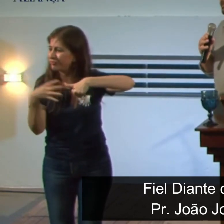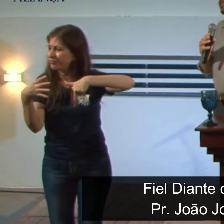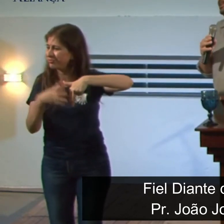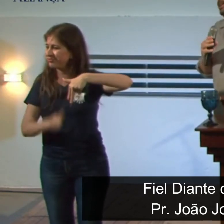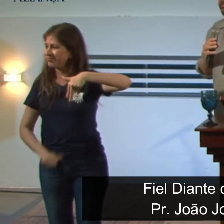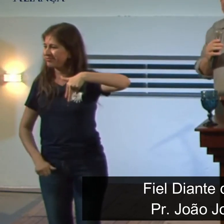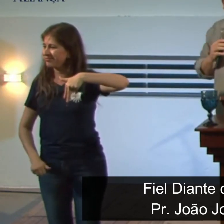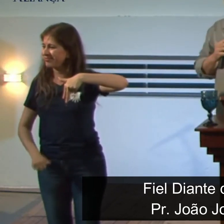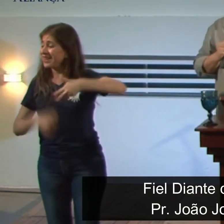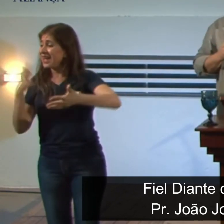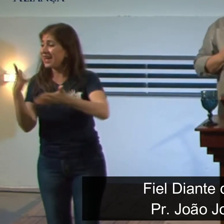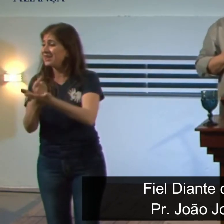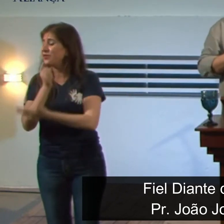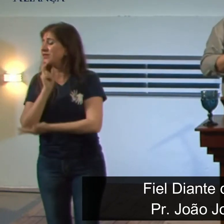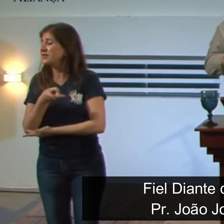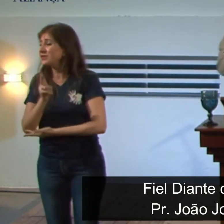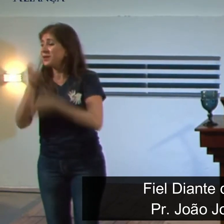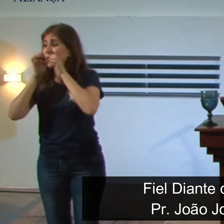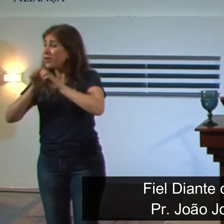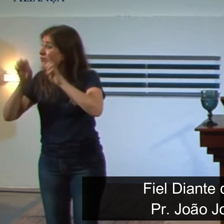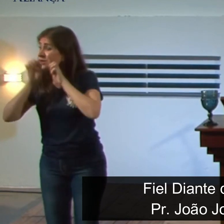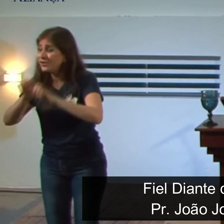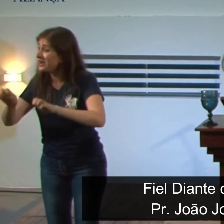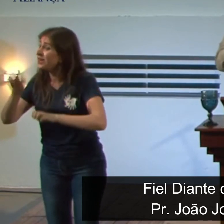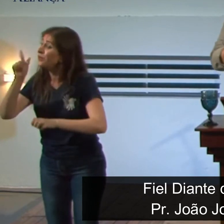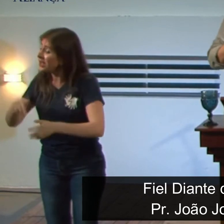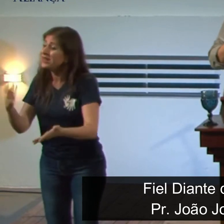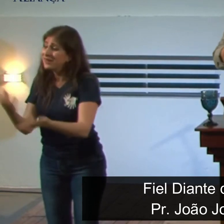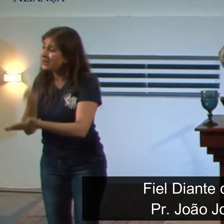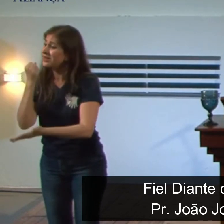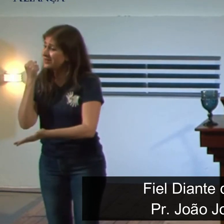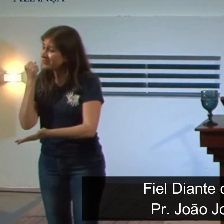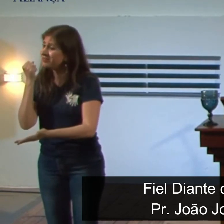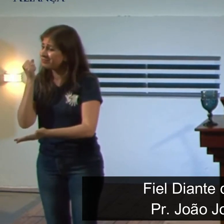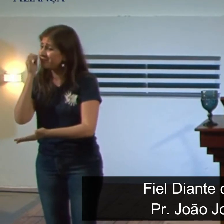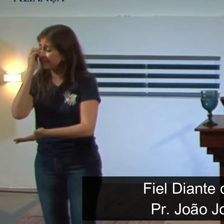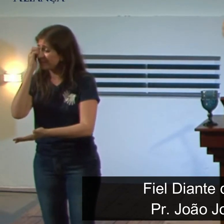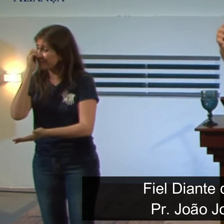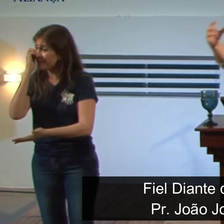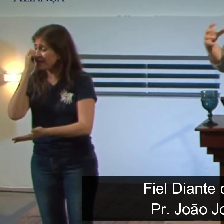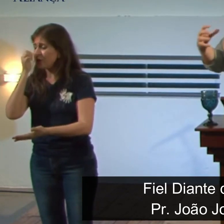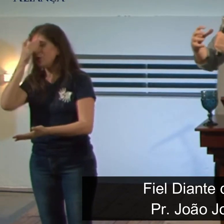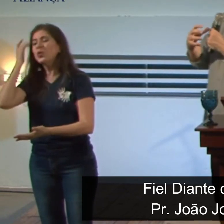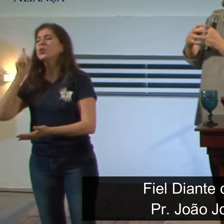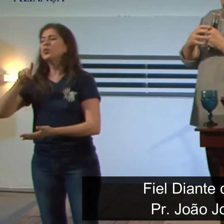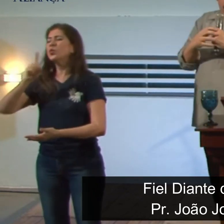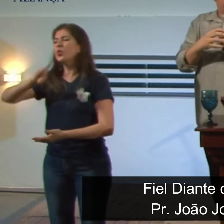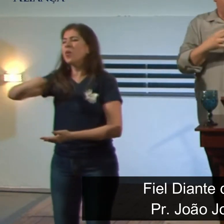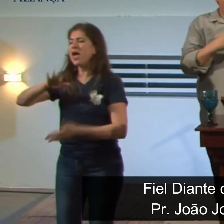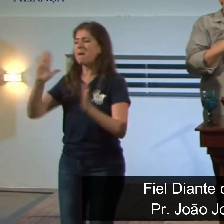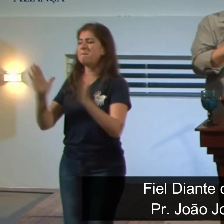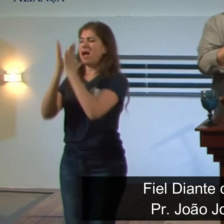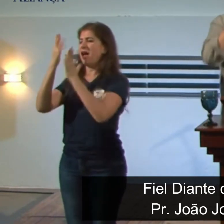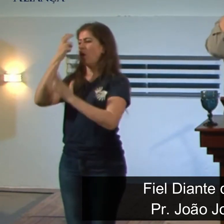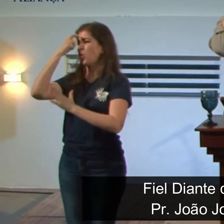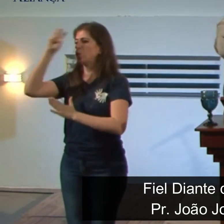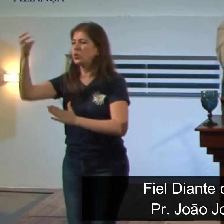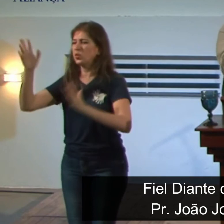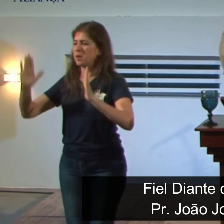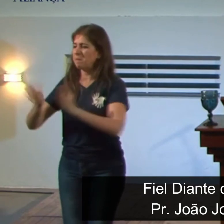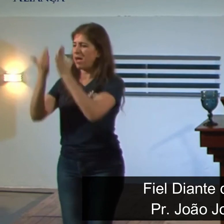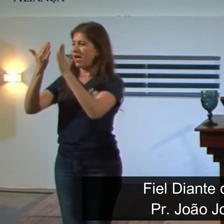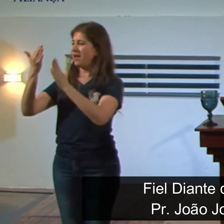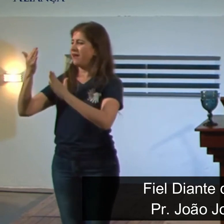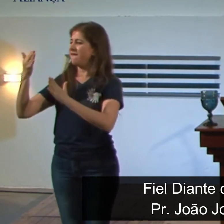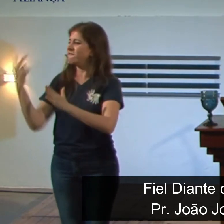sempre virá pelo evangelho entenda não é simplesmente um choque de cultura não é simplesmente um choque de valores mas